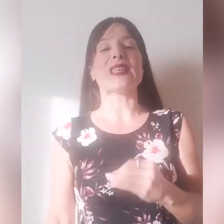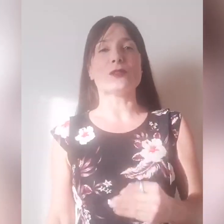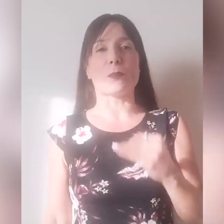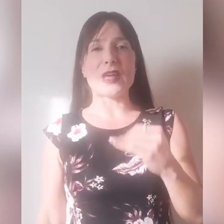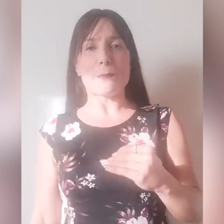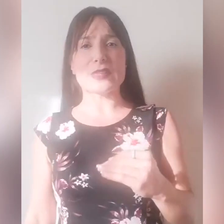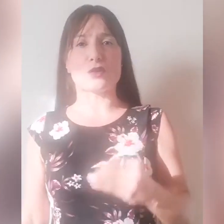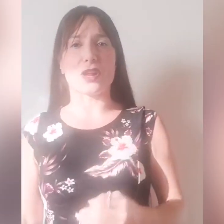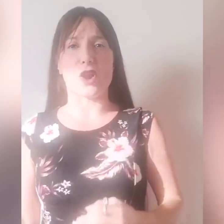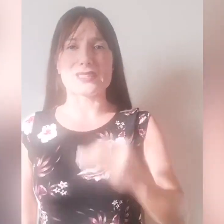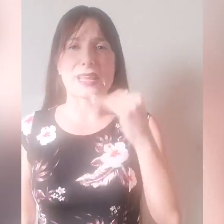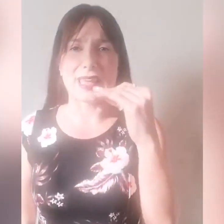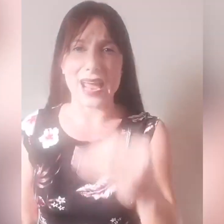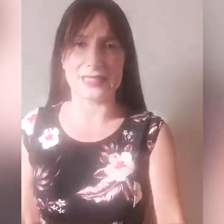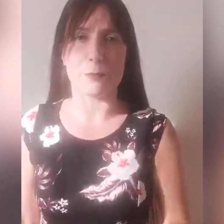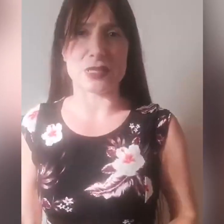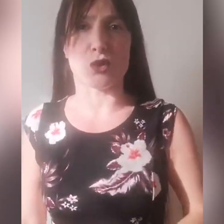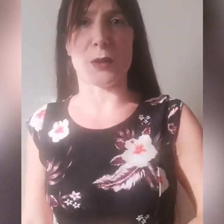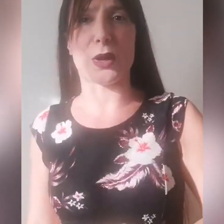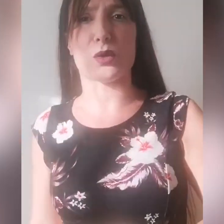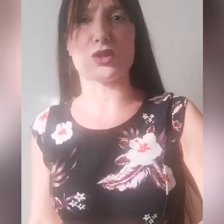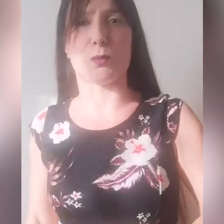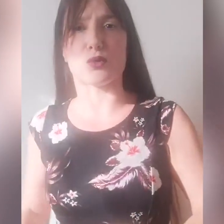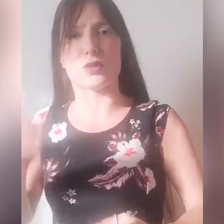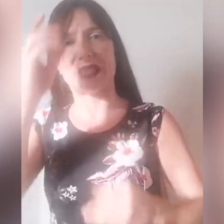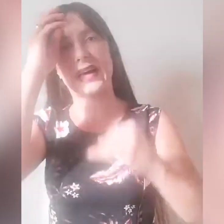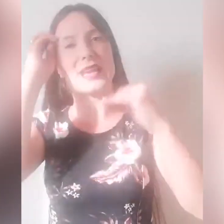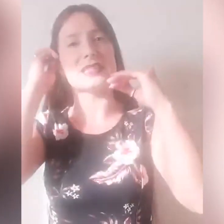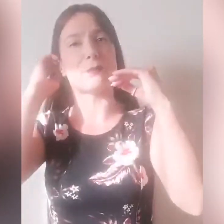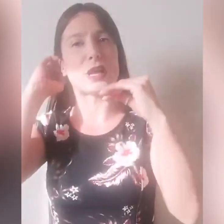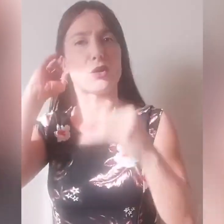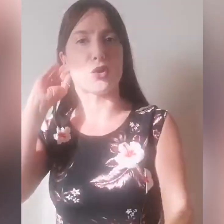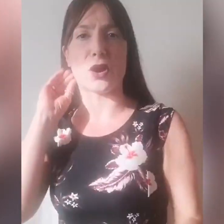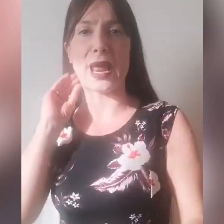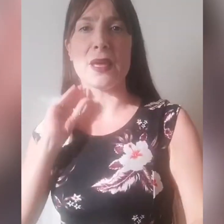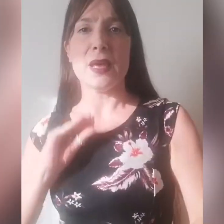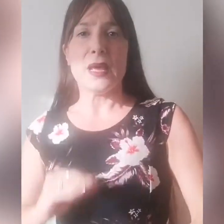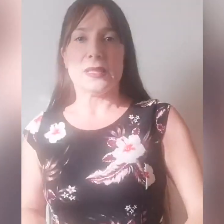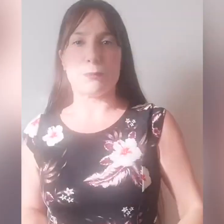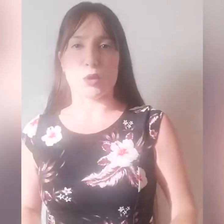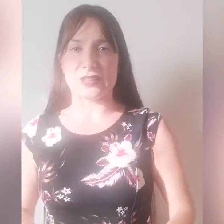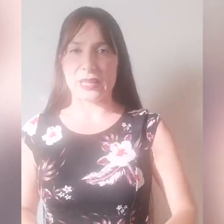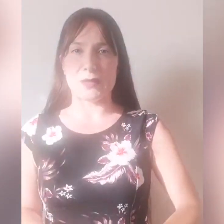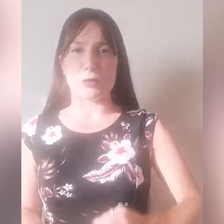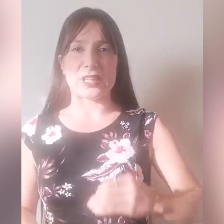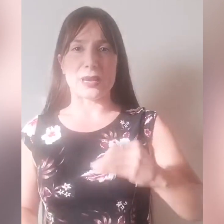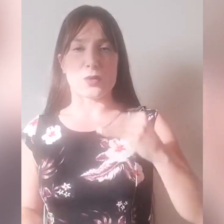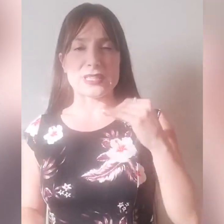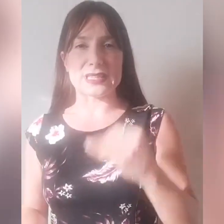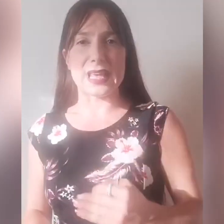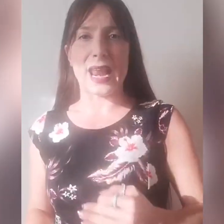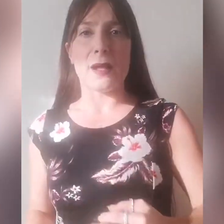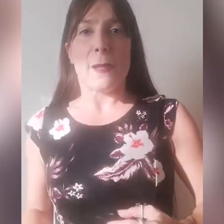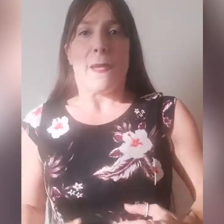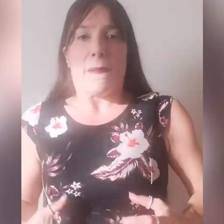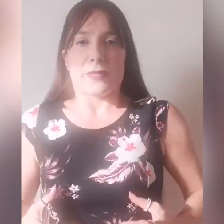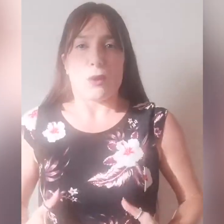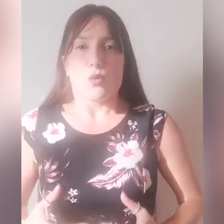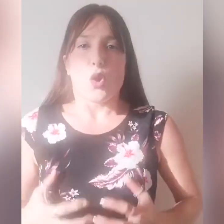Santo per il Pastore Roslin, grazie Pastore per questa opportunità, grazie per l'onore di poter questa sera dare un